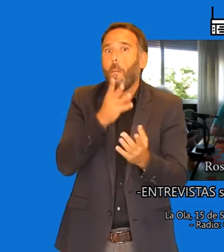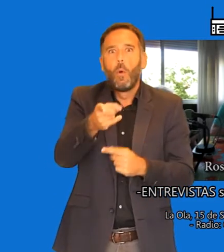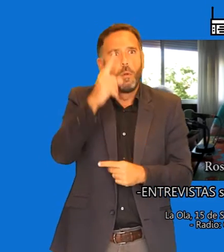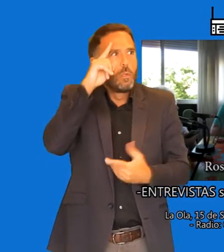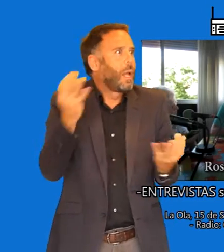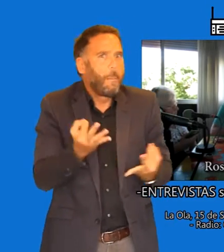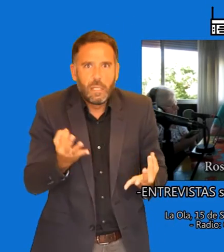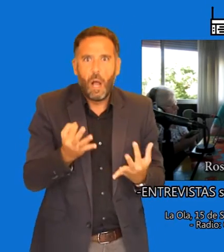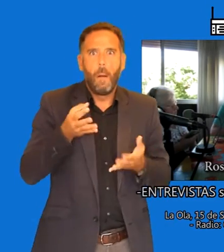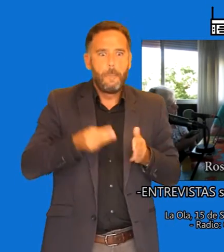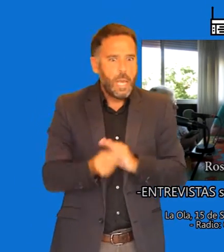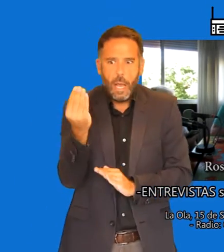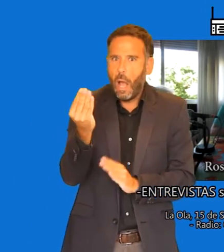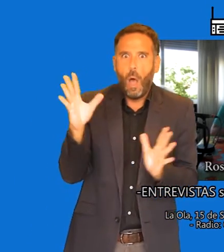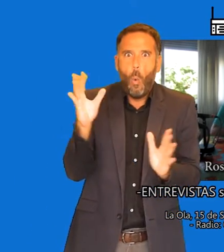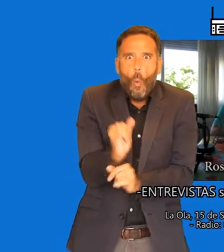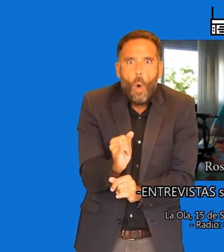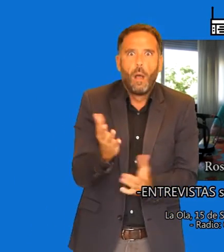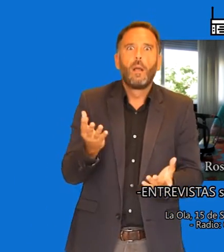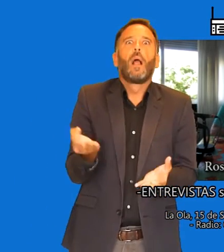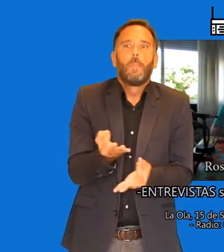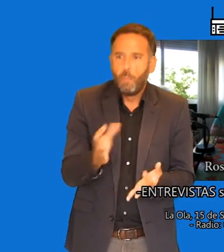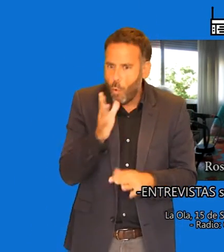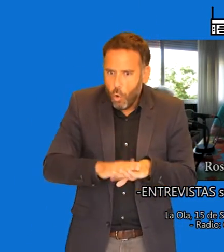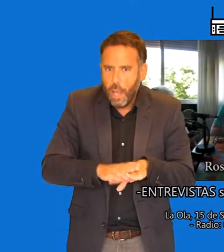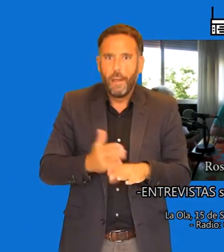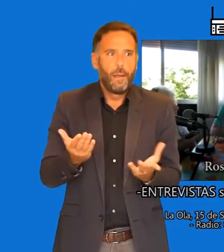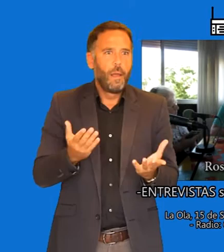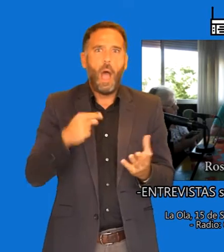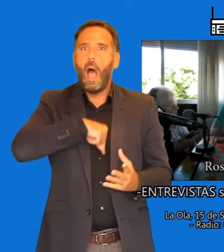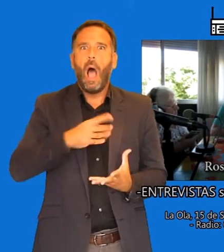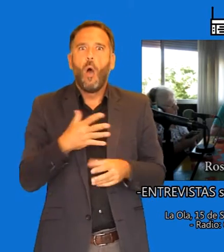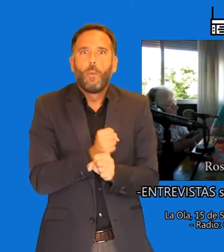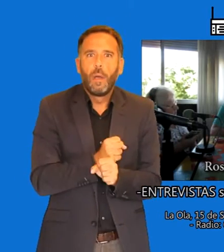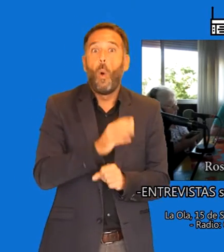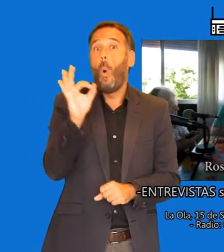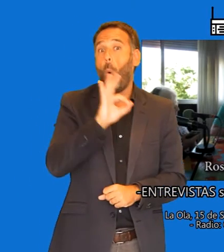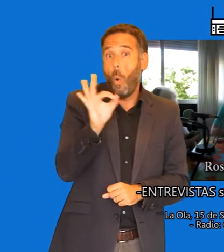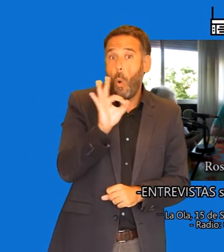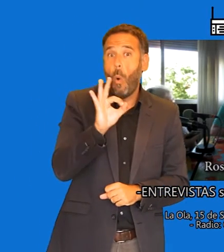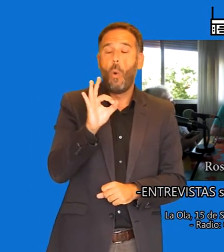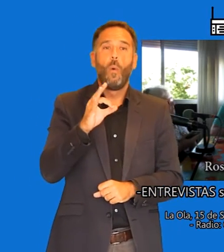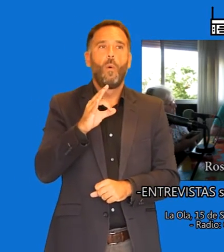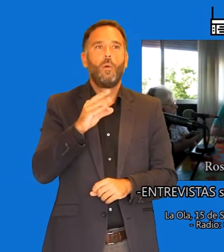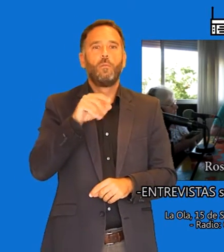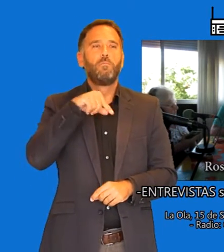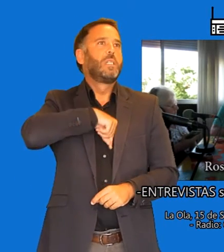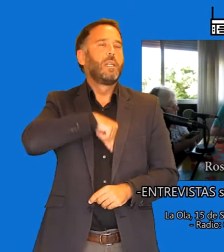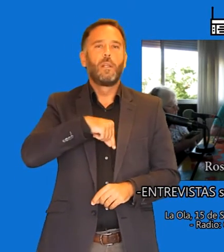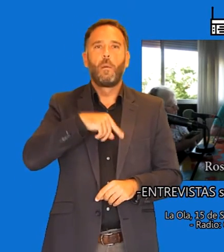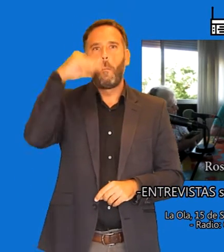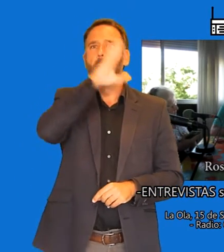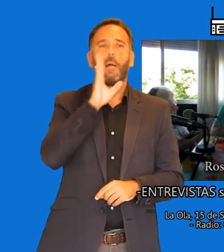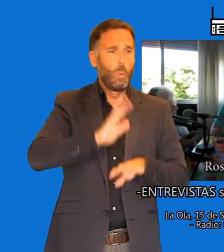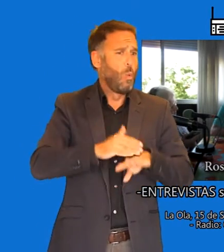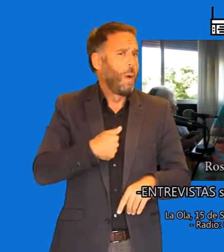o qué le ha pasado a su hija, o que se creen que quizás ellos han tenido la culpa. Por lo que intentamos